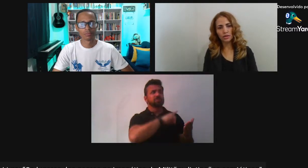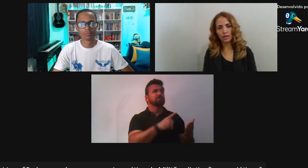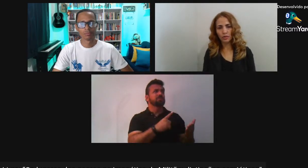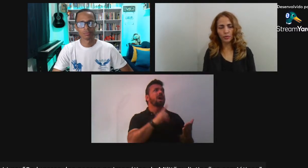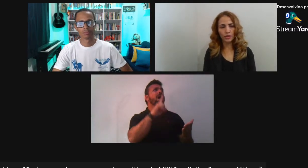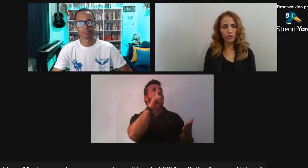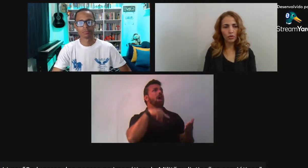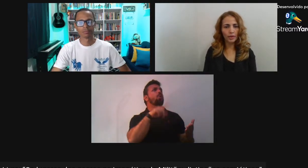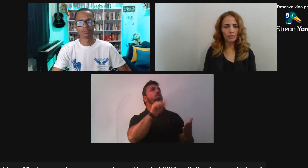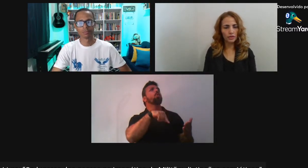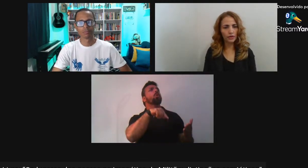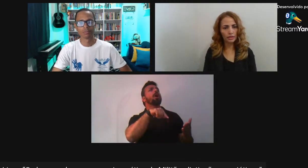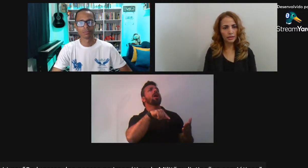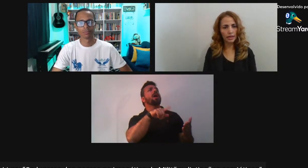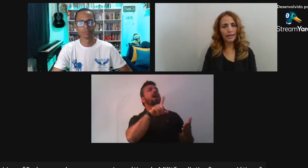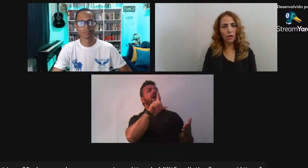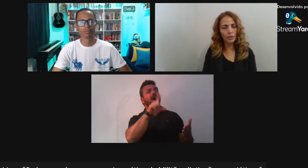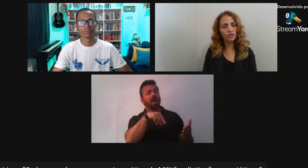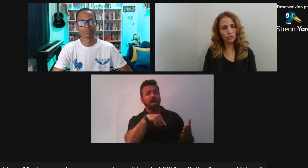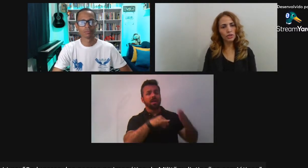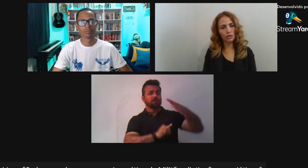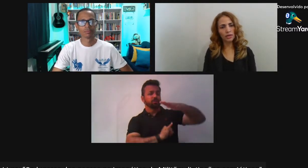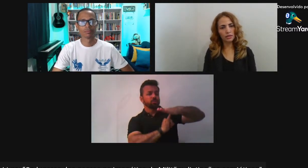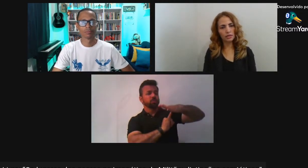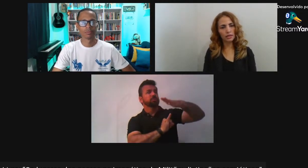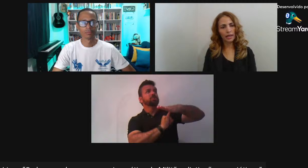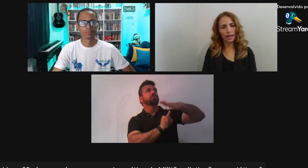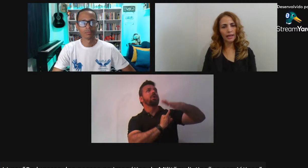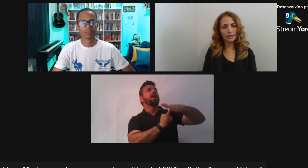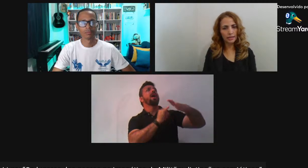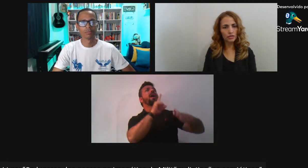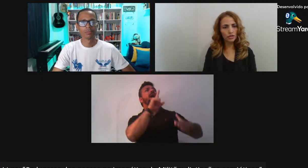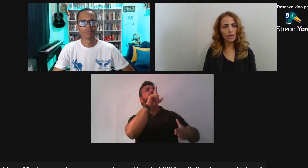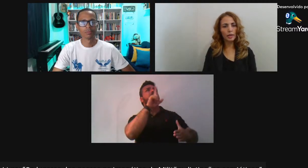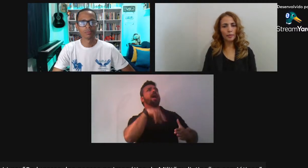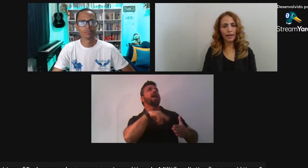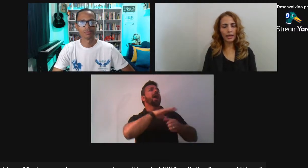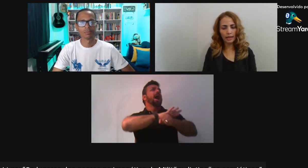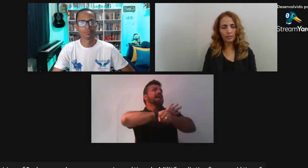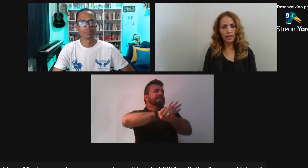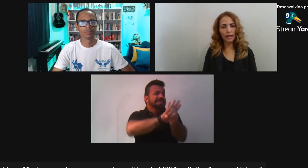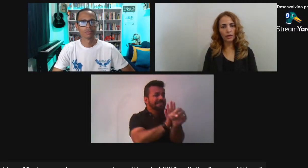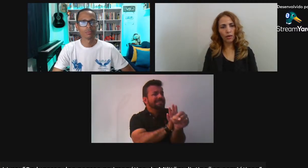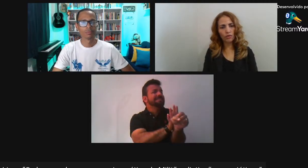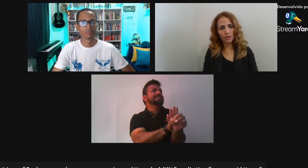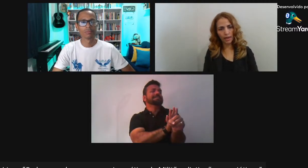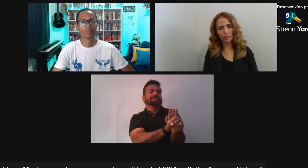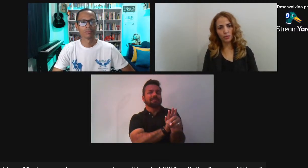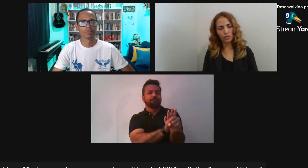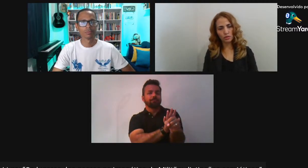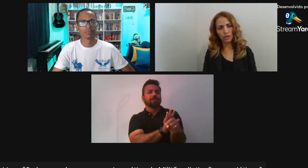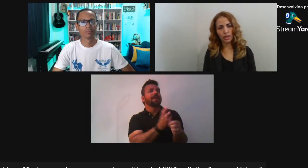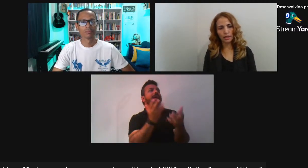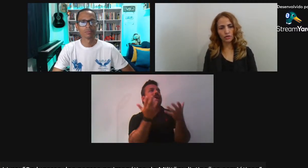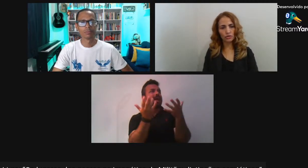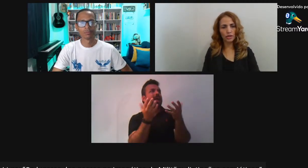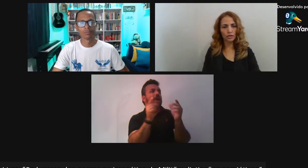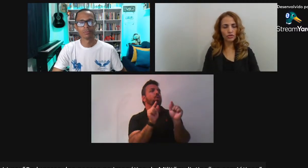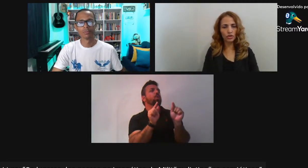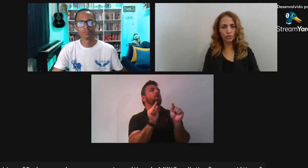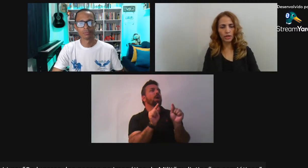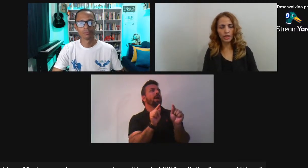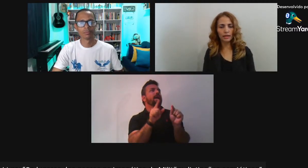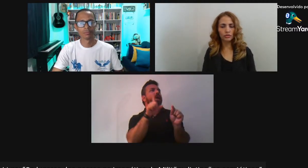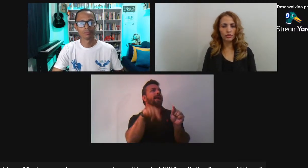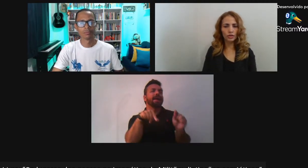instituição está Na minha opinião Completamente falida E é uma instituição racista Ela existe Para eliminar Qualquer possibilidade Dos